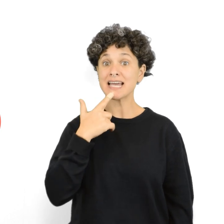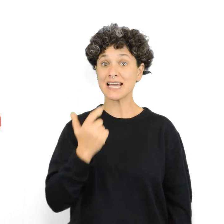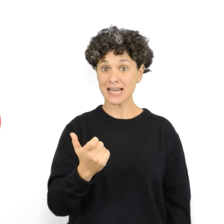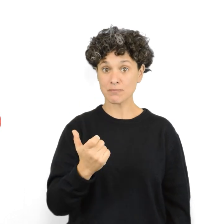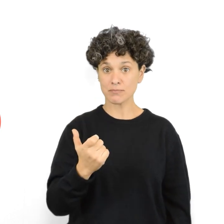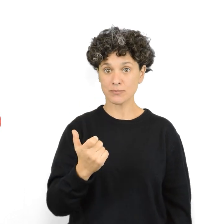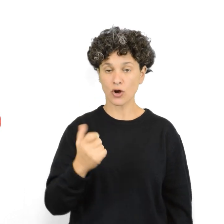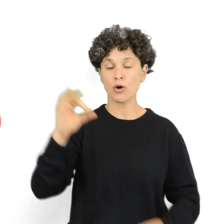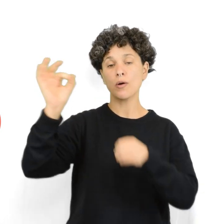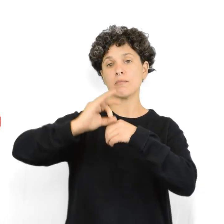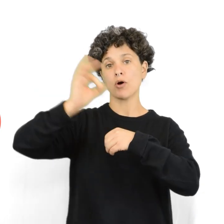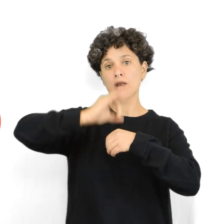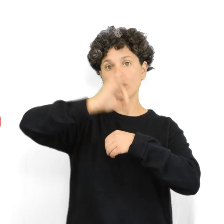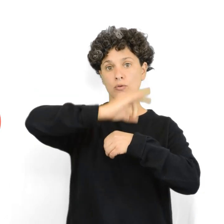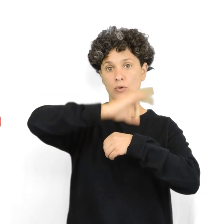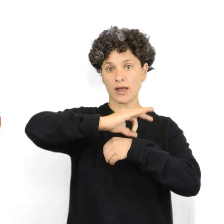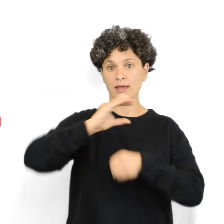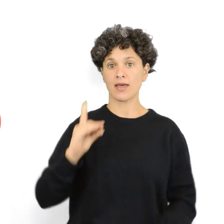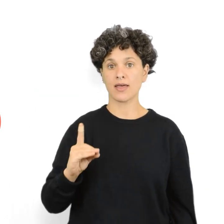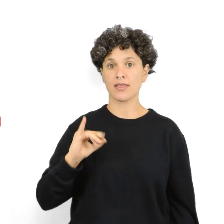Ejemplo, molécula de dióxido de carbono.